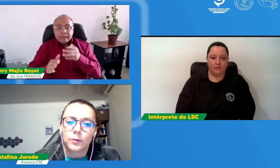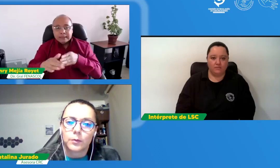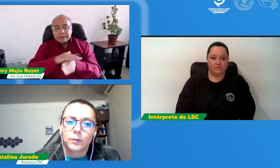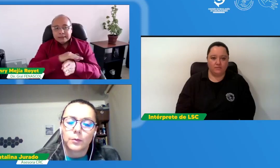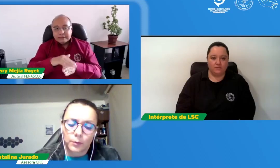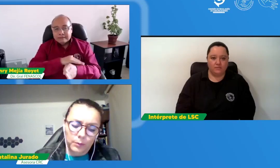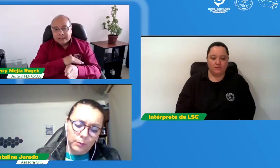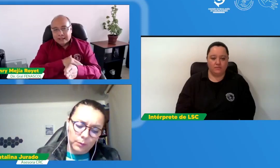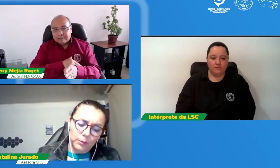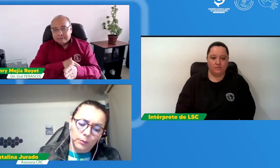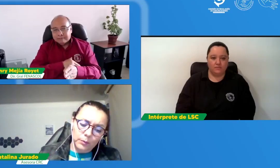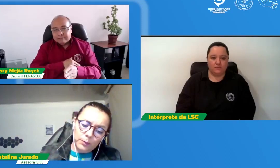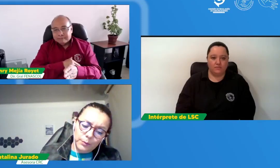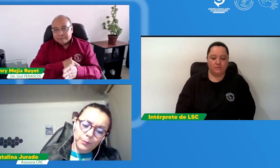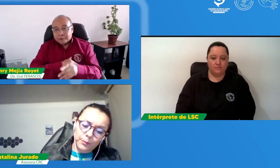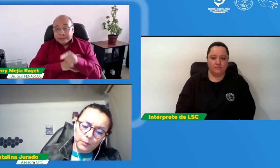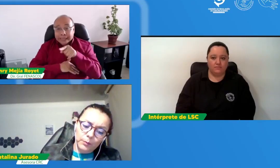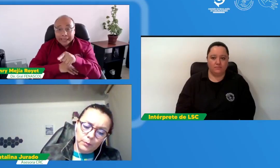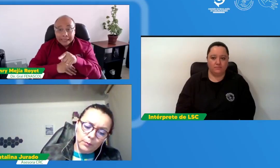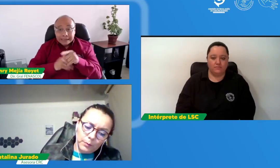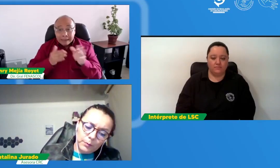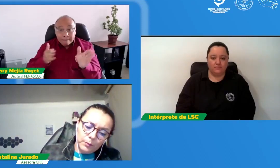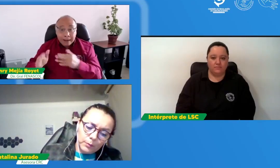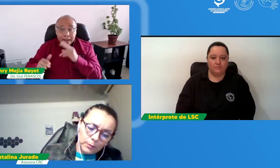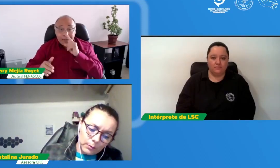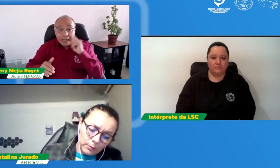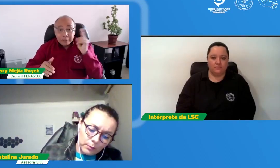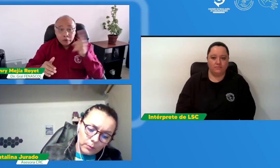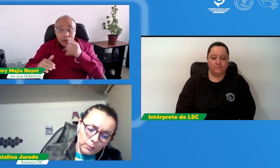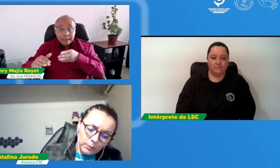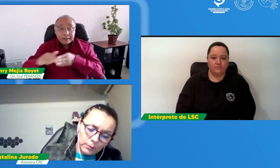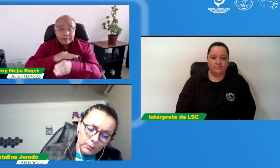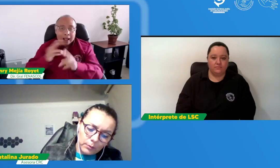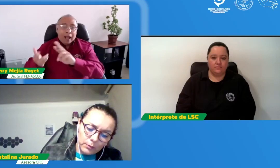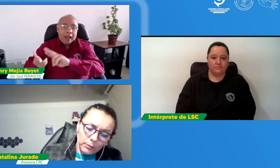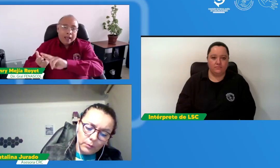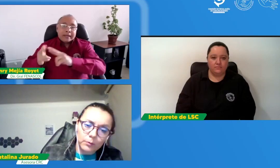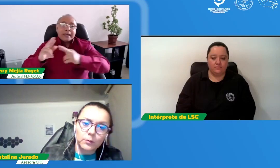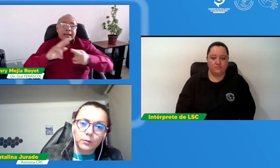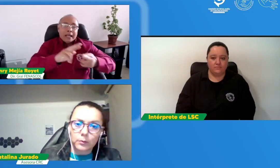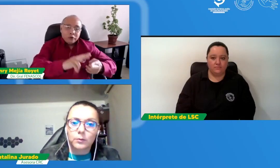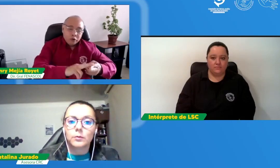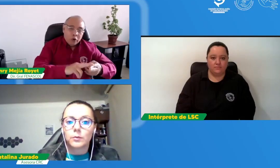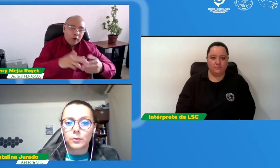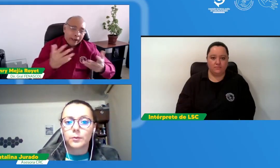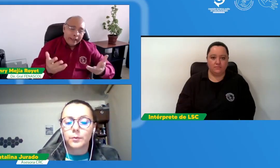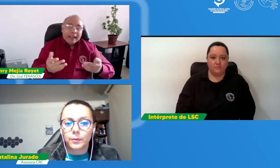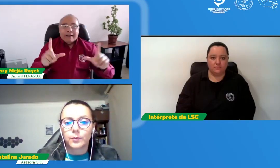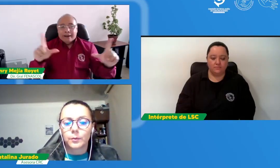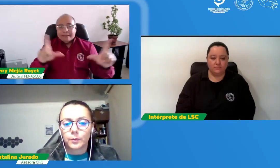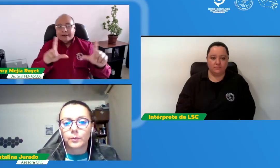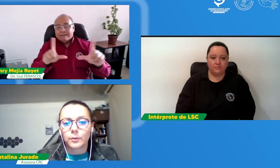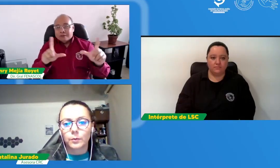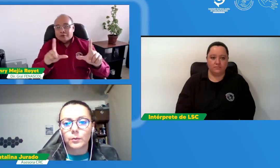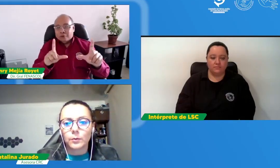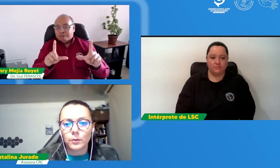desarrollo es importante concebir la idea del plan nacional de accesibilidad porque va estrechamente